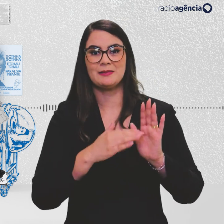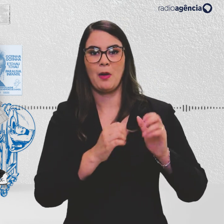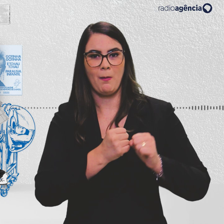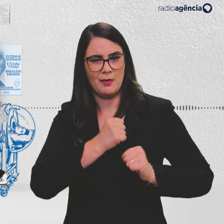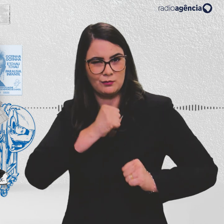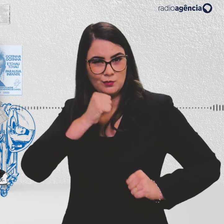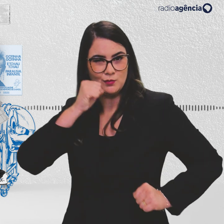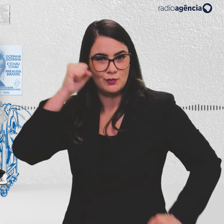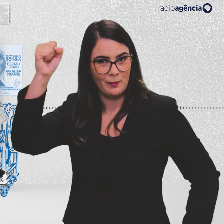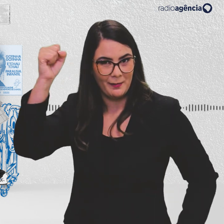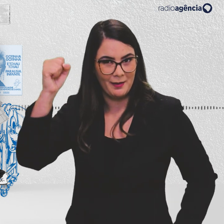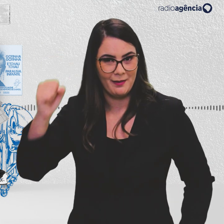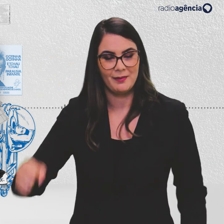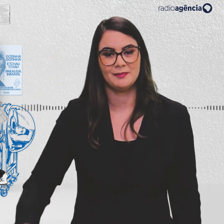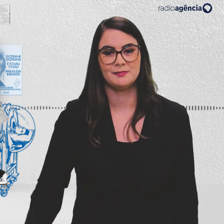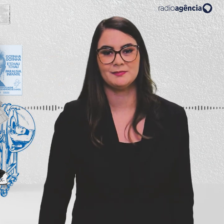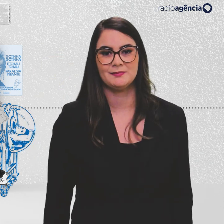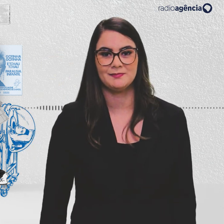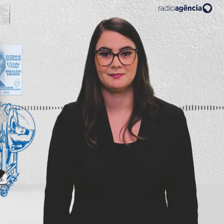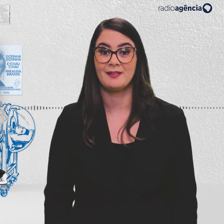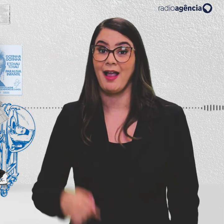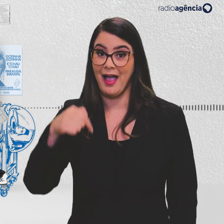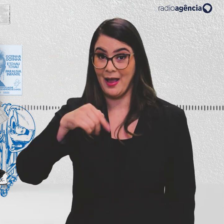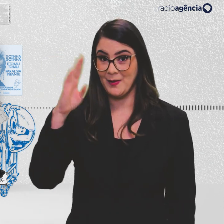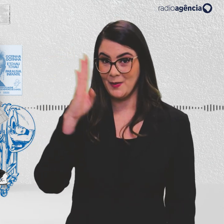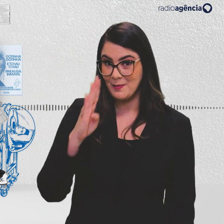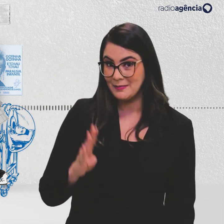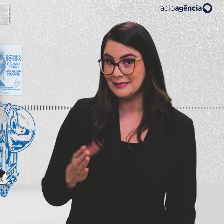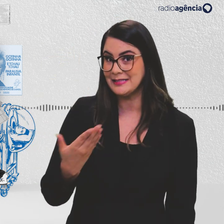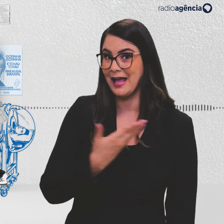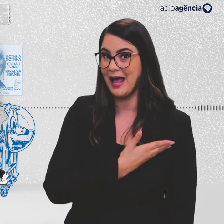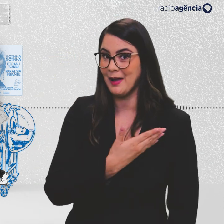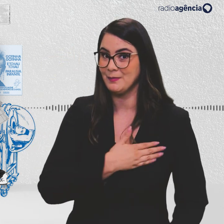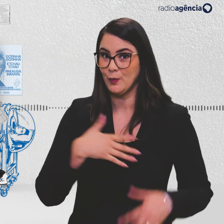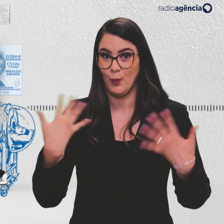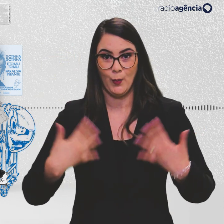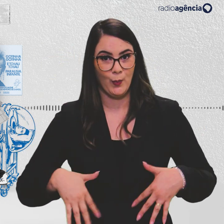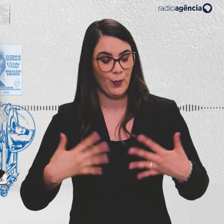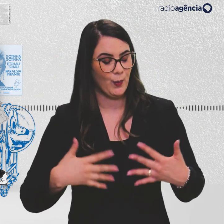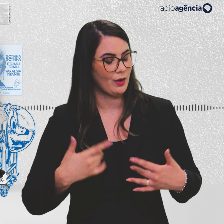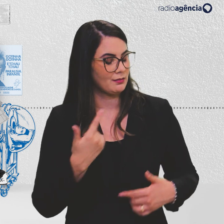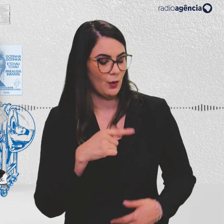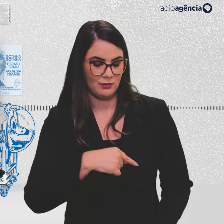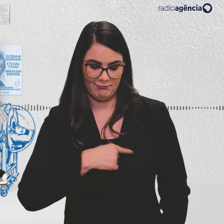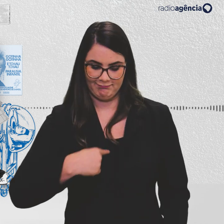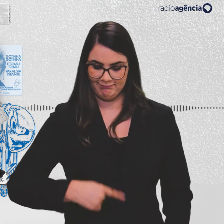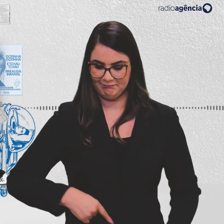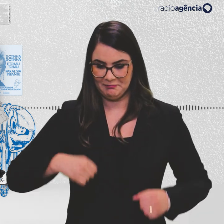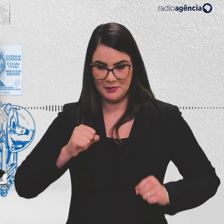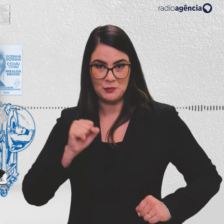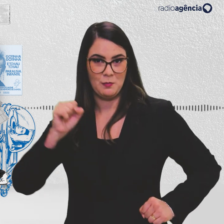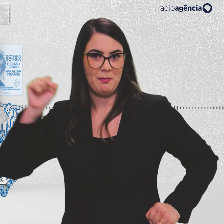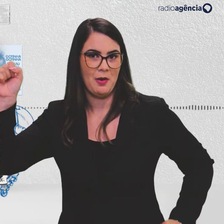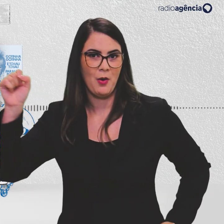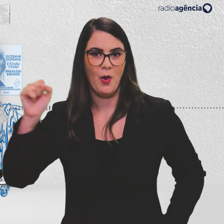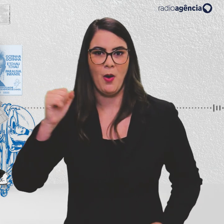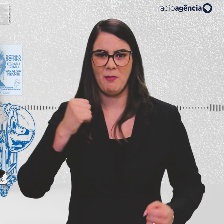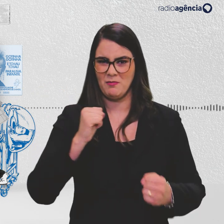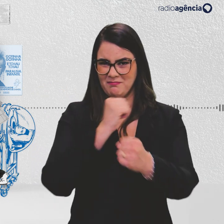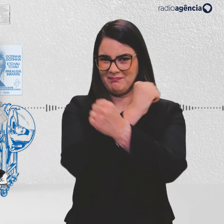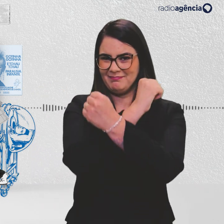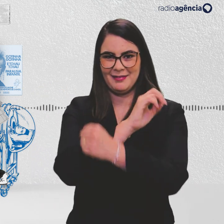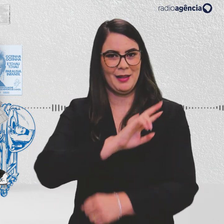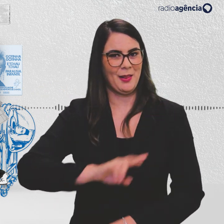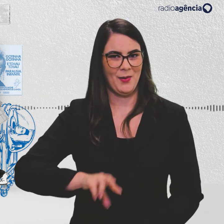super-herói. E aqui no Brasil, meus amigos, não tem para o super-homem, nem para a Mulher Maravilha. O